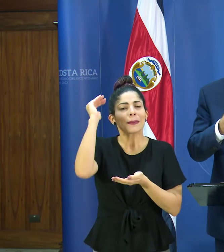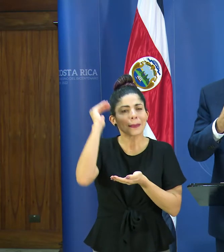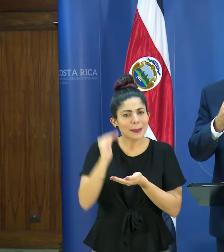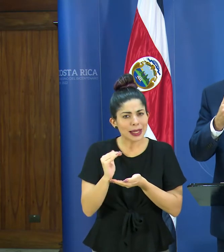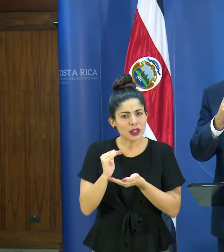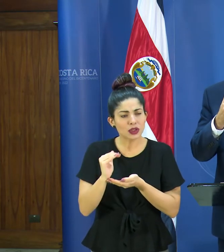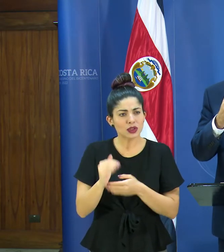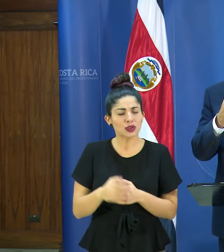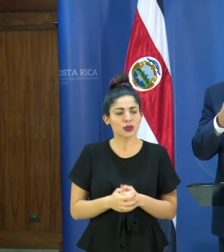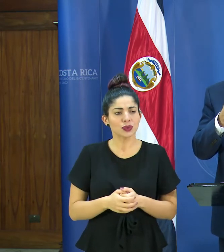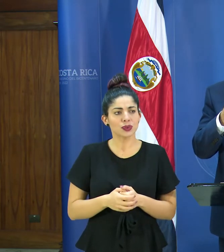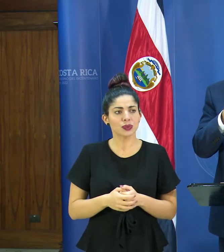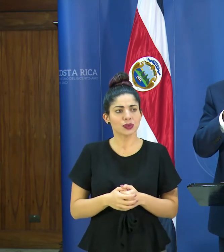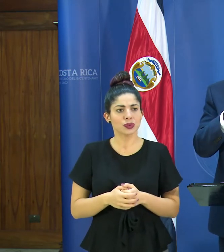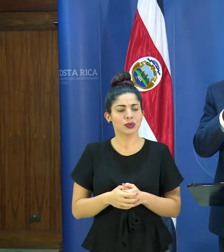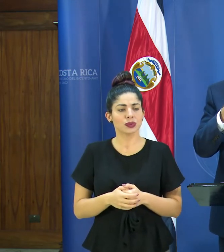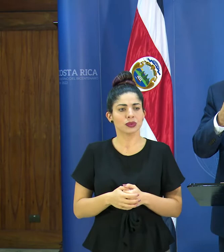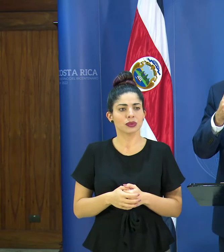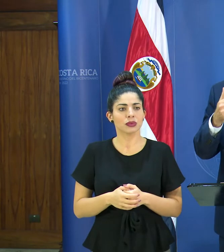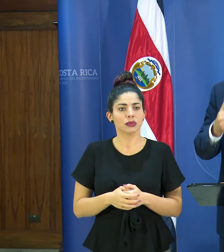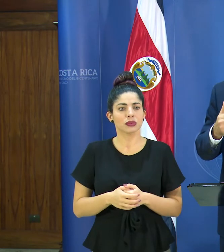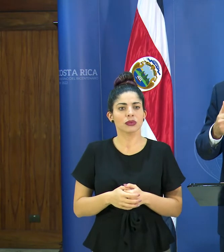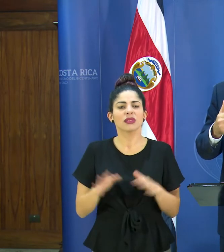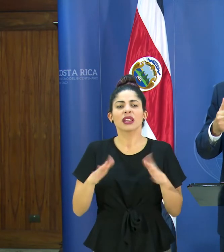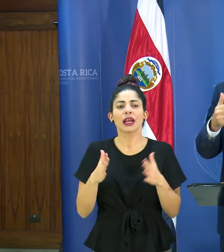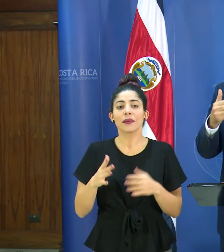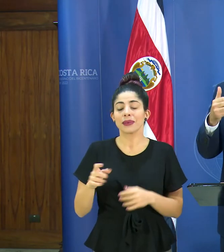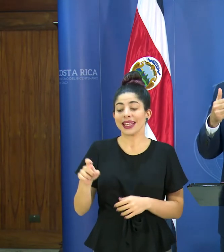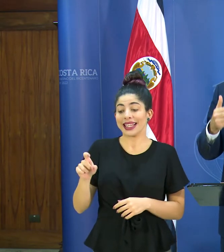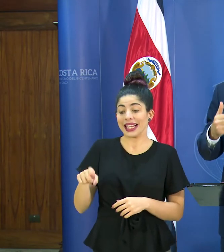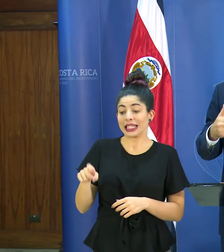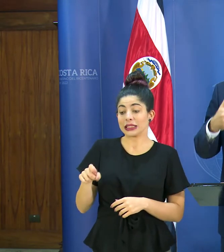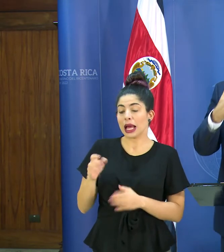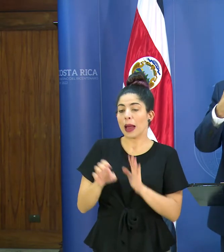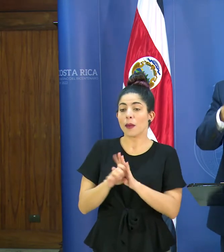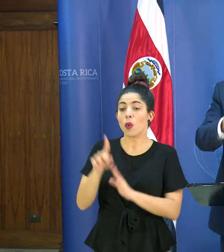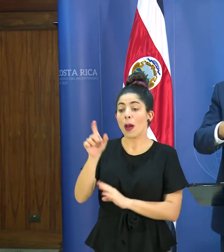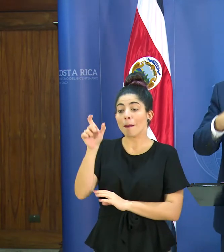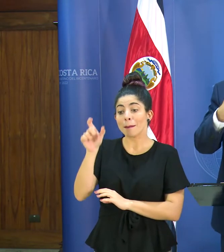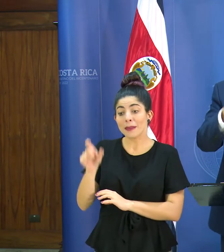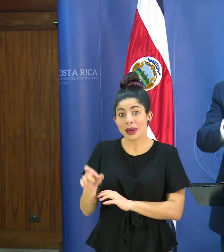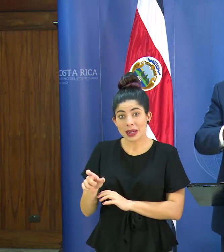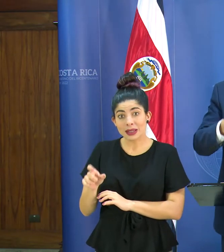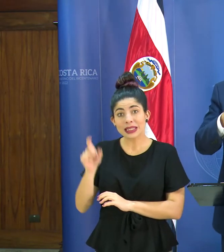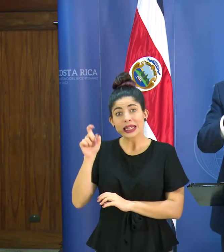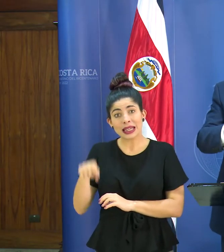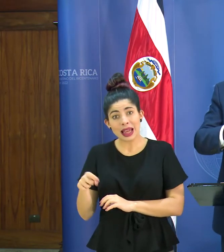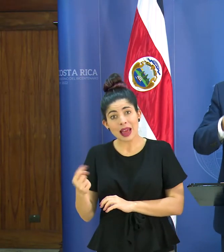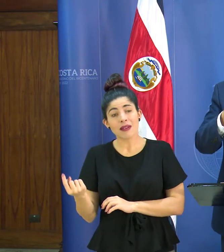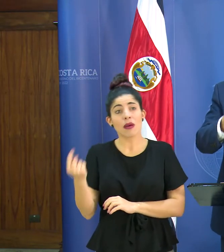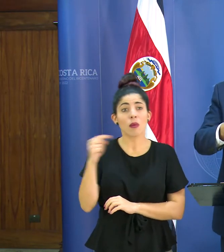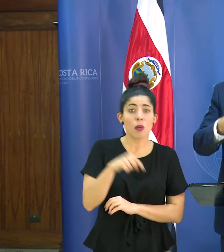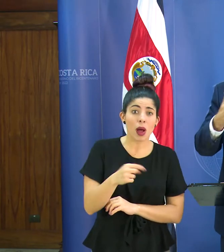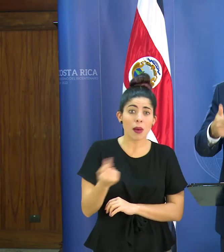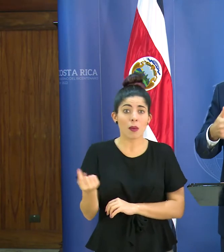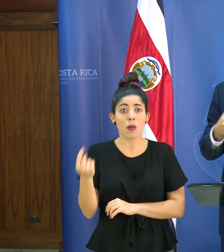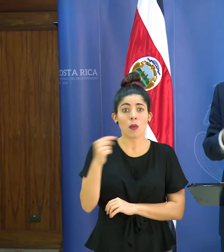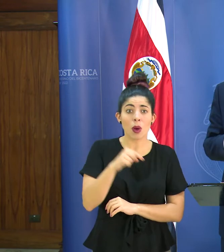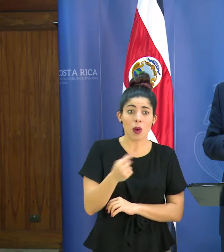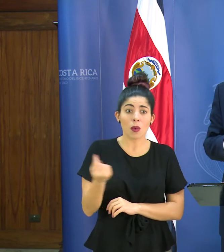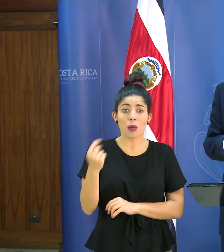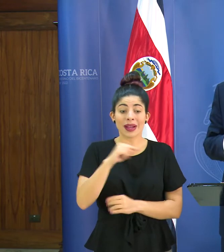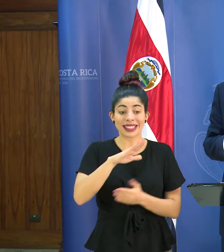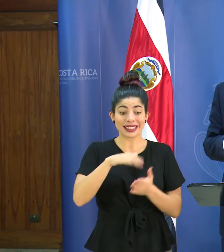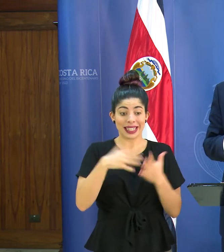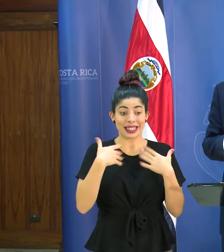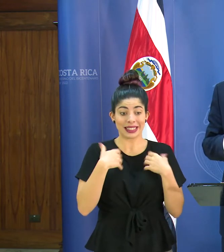la necesidad de que personas tengan que seguir volviendo a centros